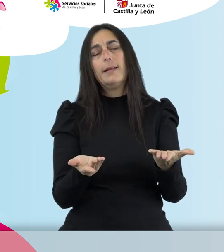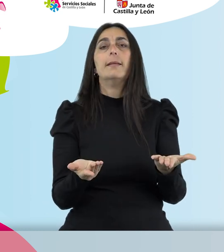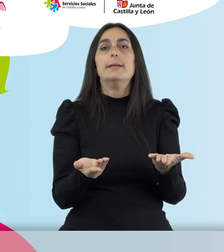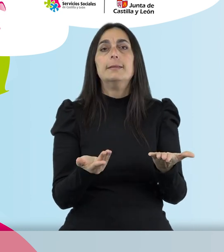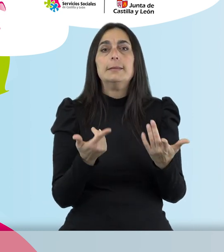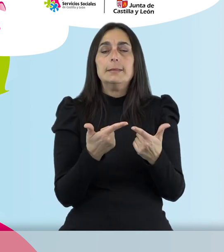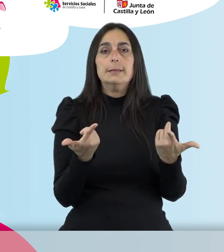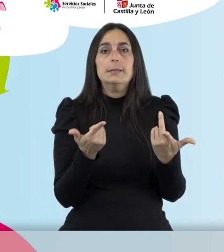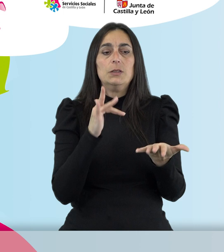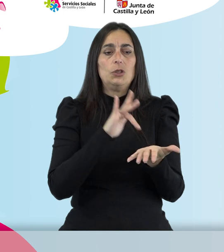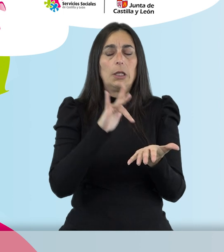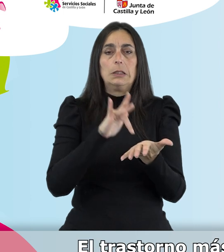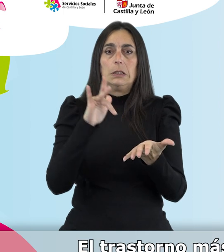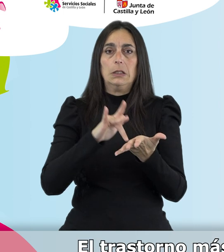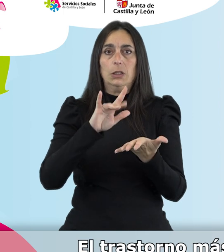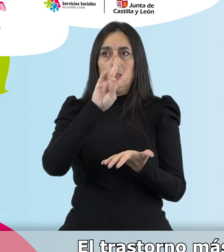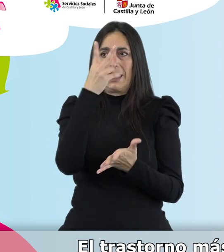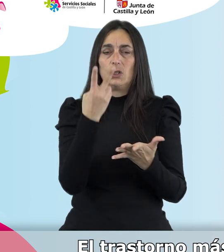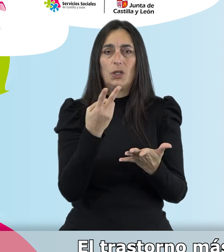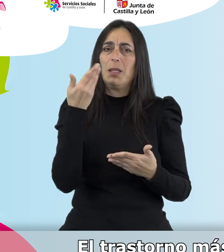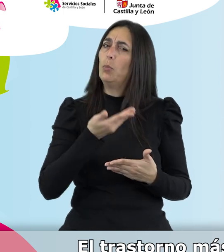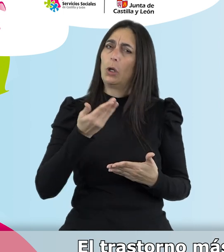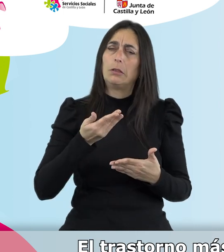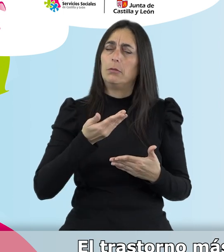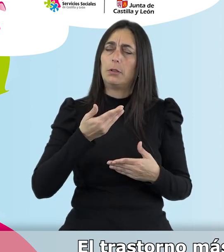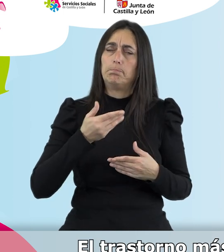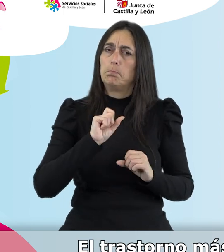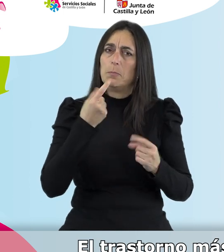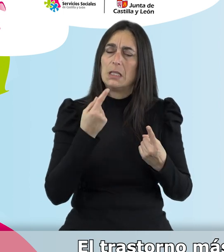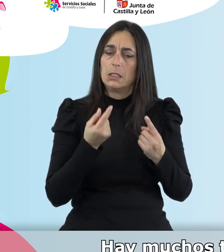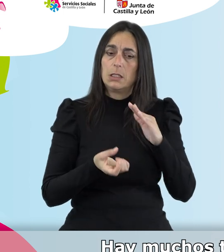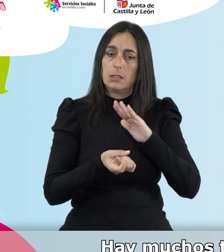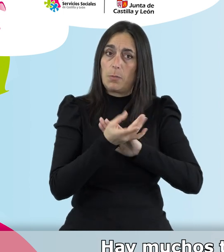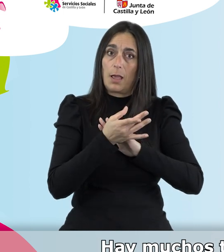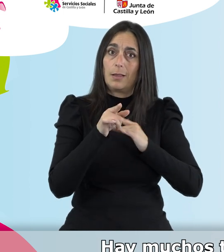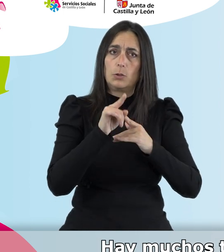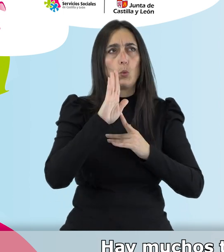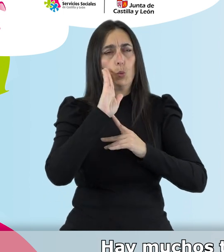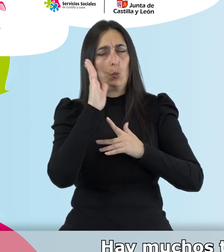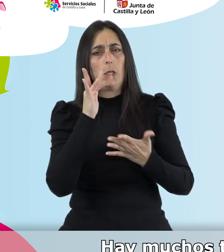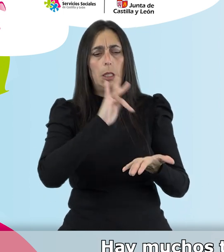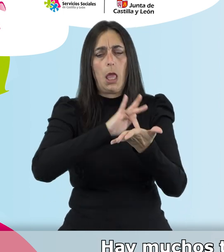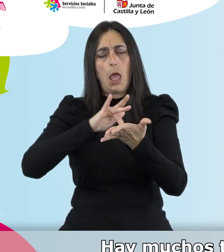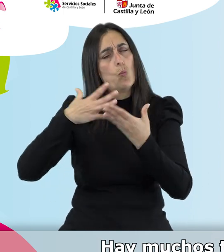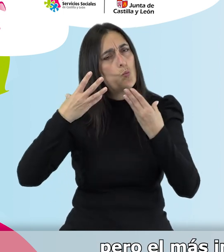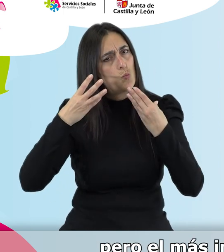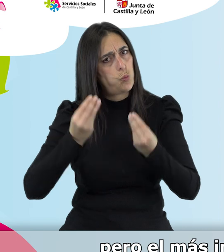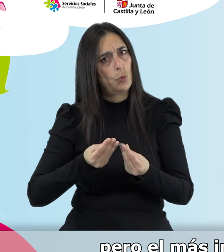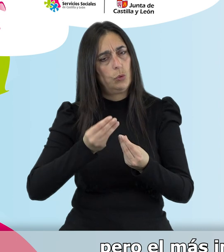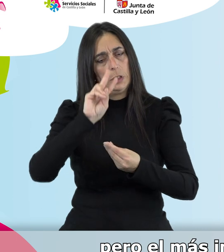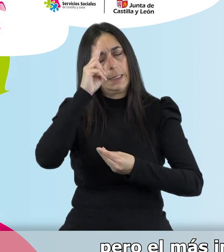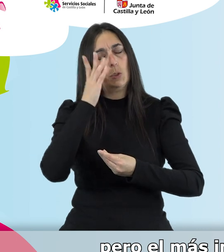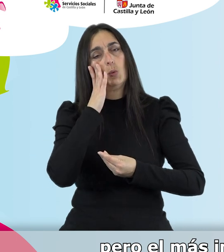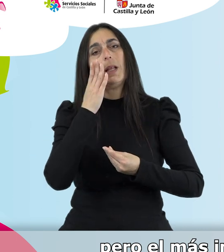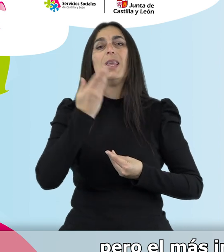Y aparecen diferentes trastornos. El trastorno más importante que se produce del sueño, hay muchos trastornos y alteraciones del sueño,